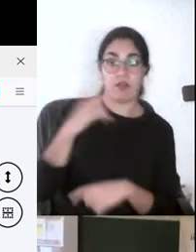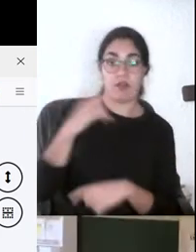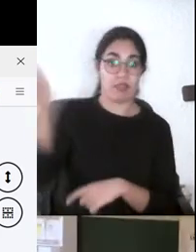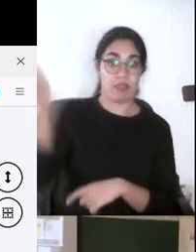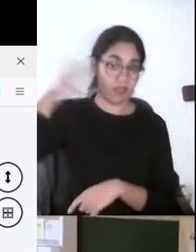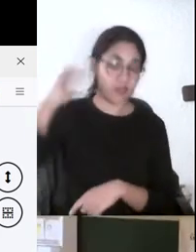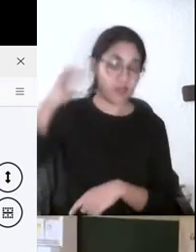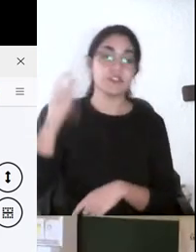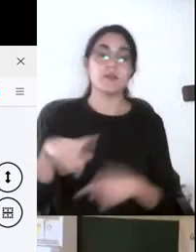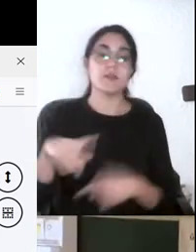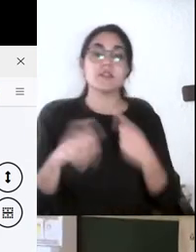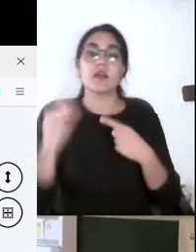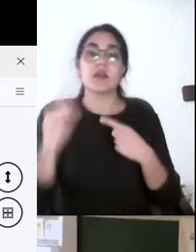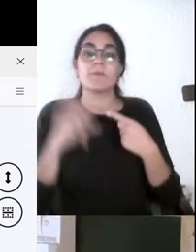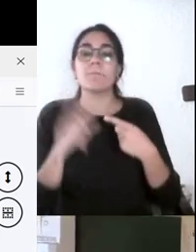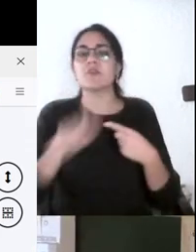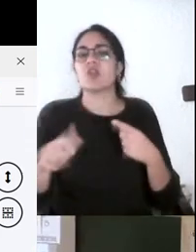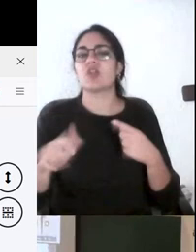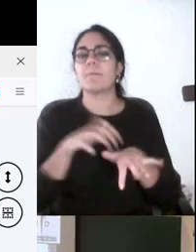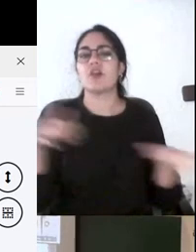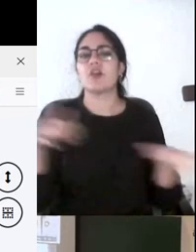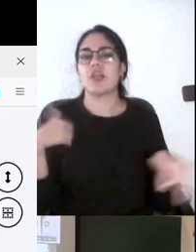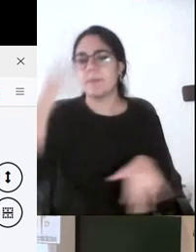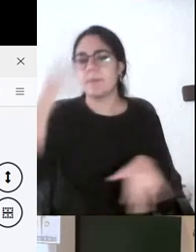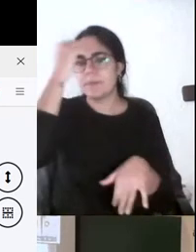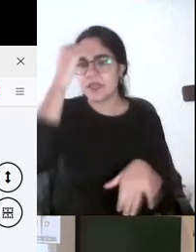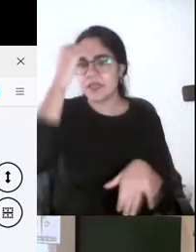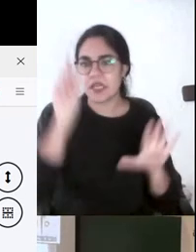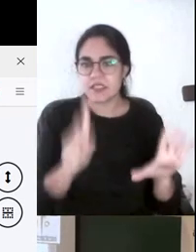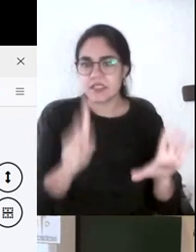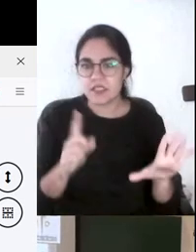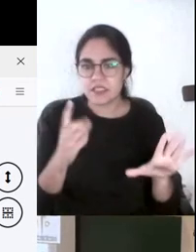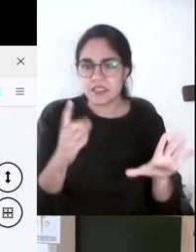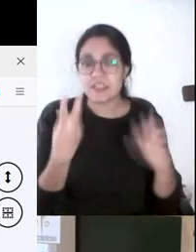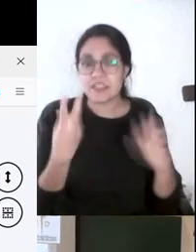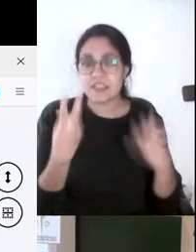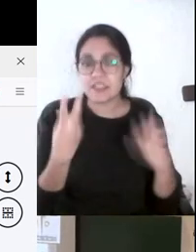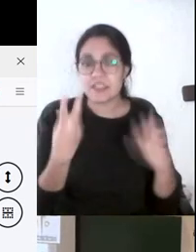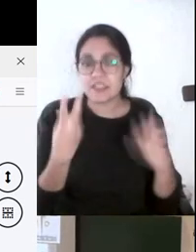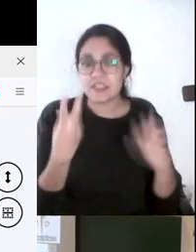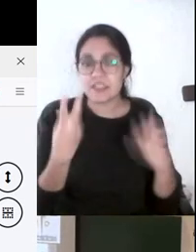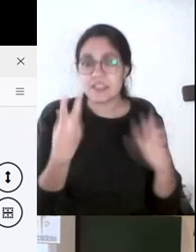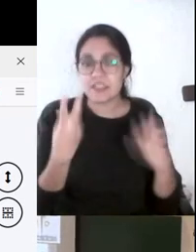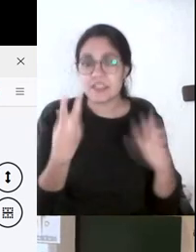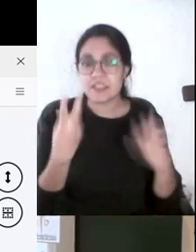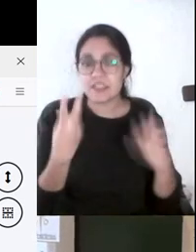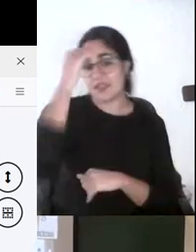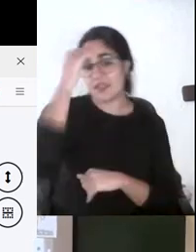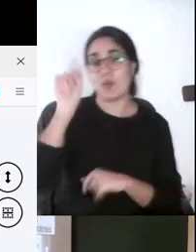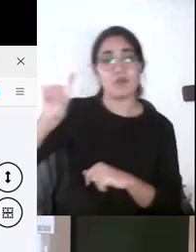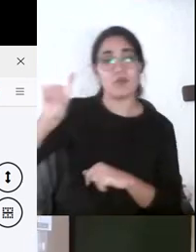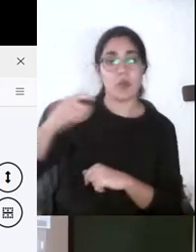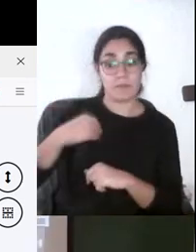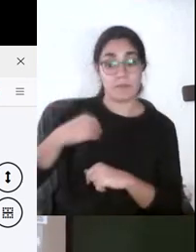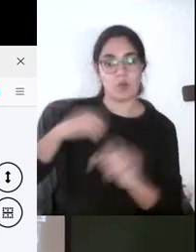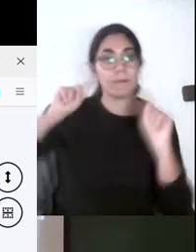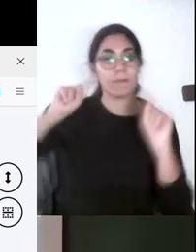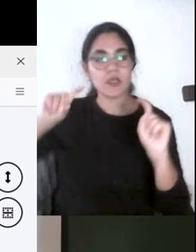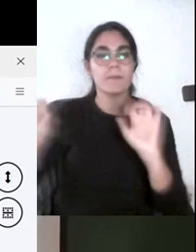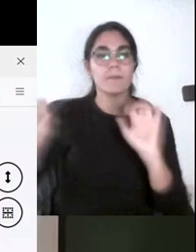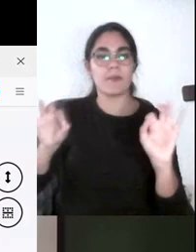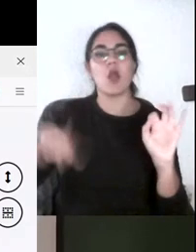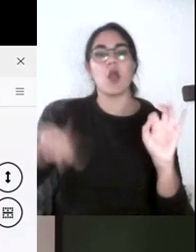piensa que el propio docente y un casi 25% otro docente bueno eso tiene difícil implementación pero